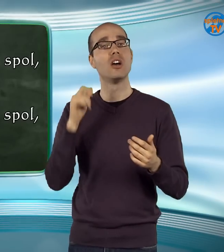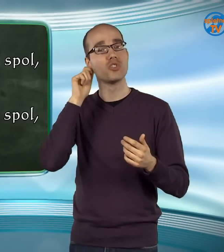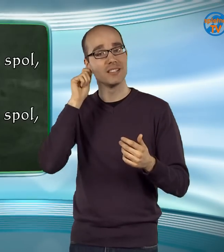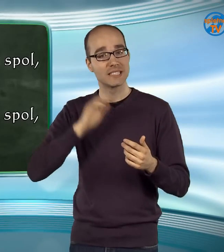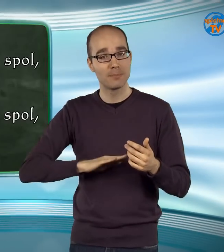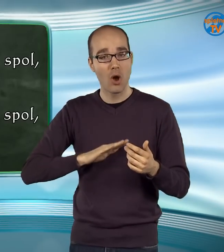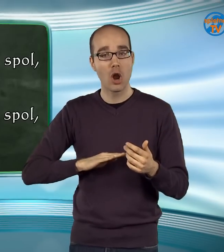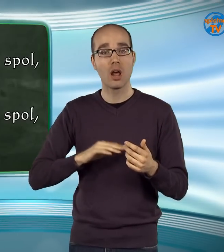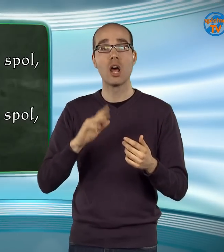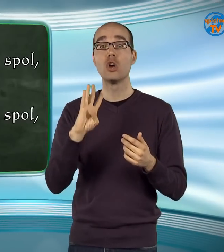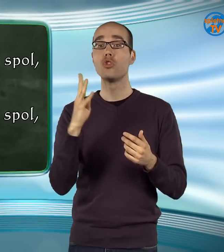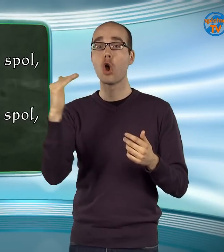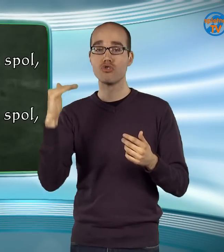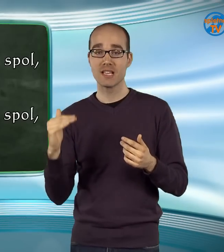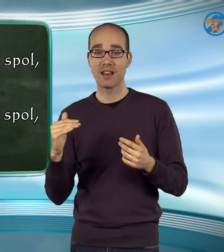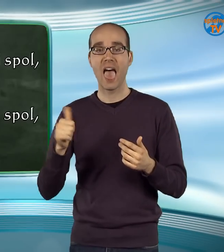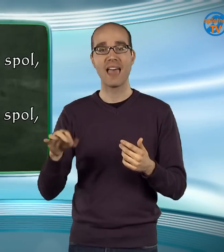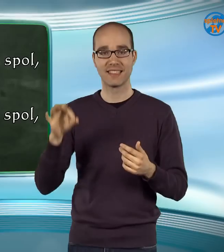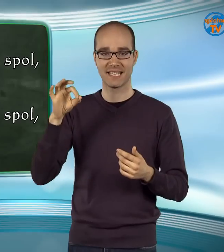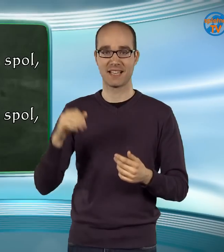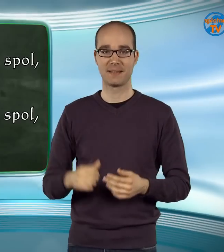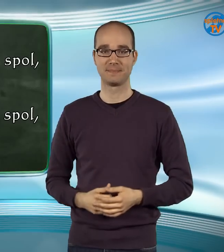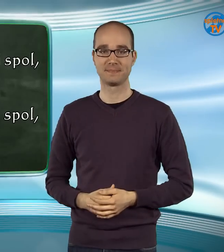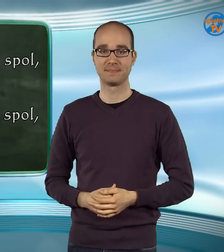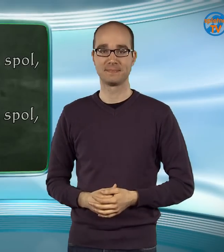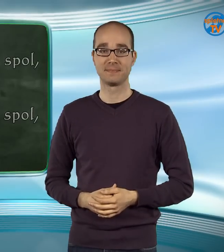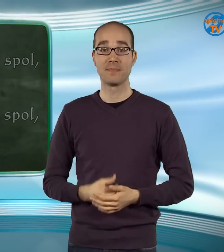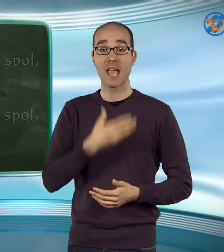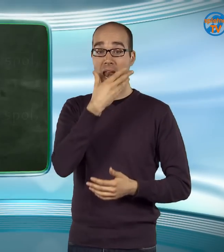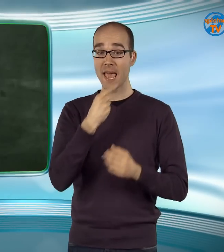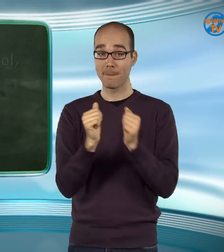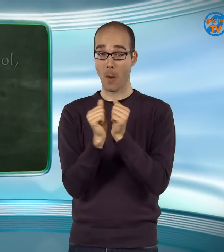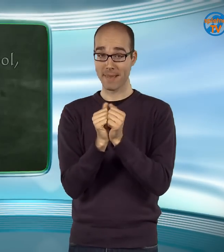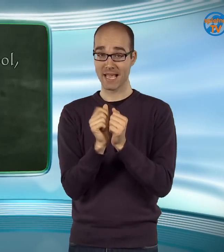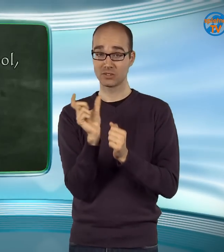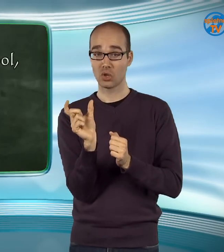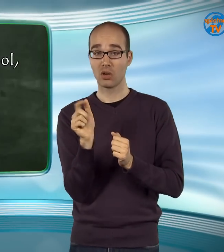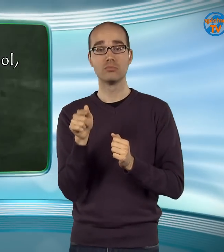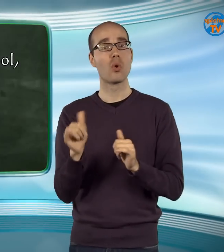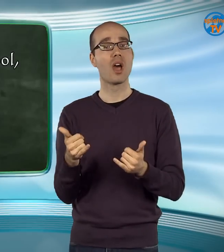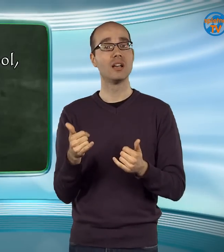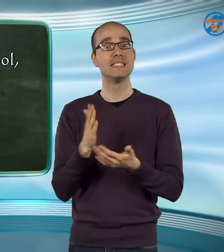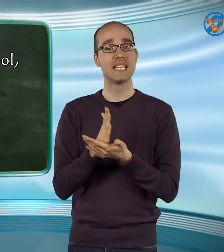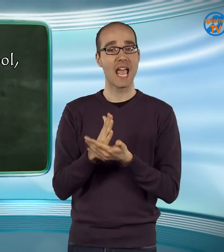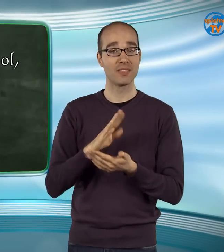ženski spol, tožilnik Ednina. Lepo mesto, srednji spol,